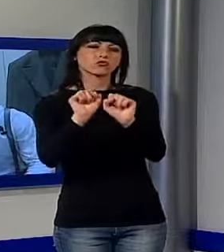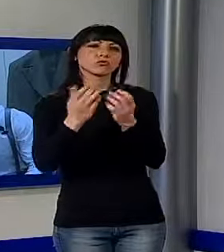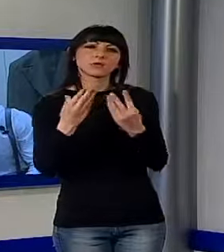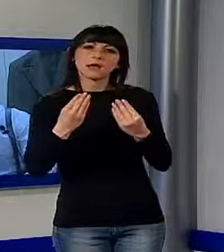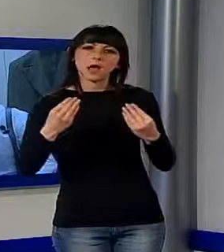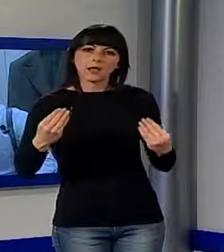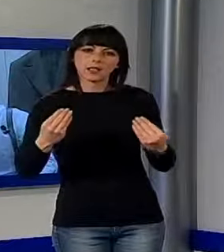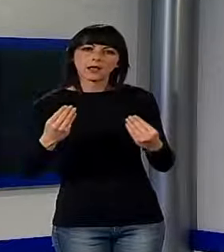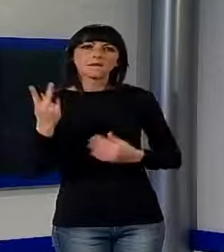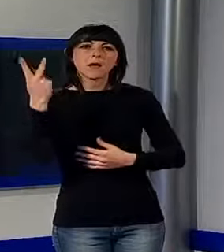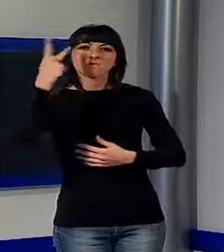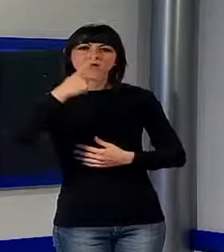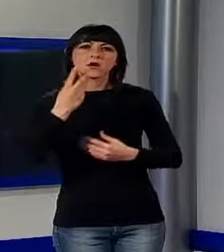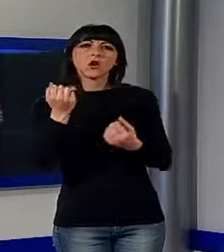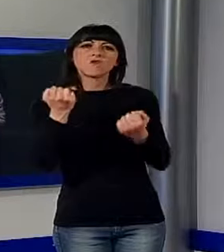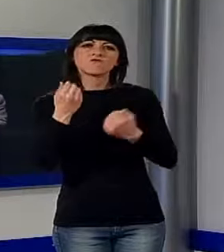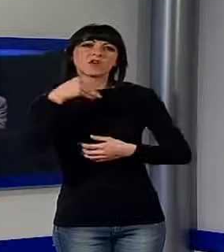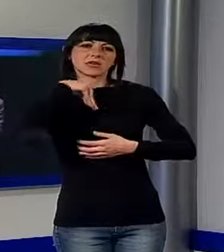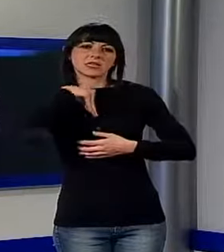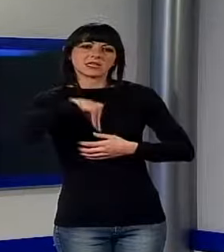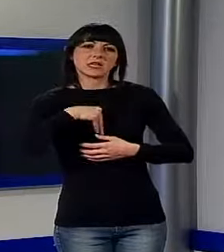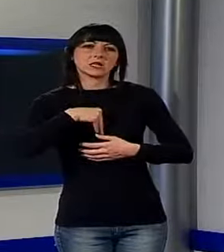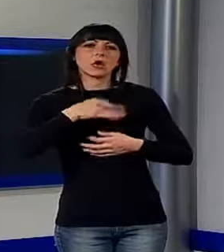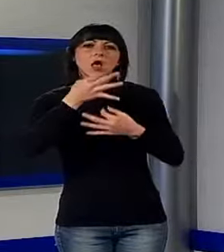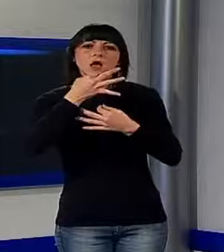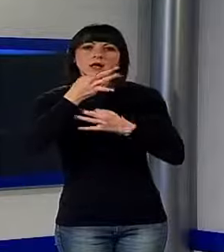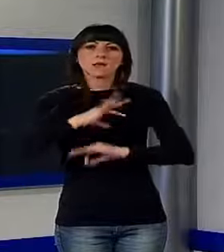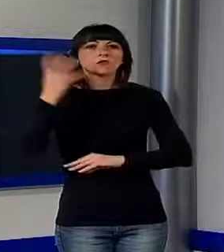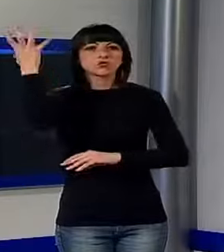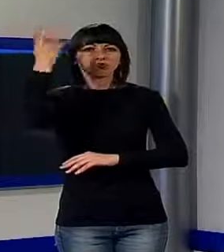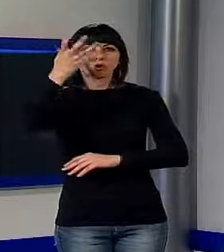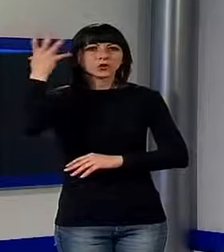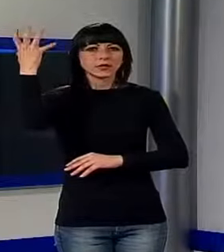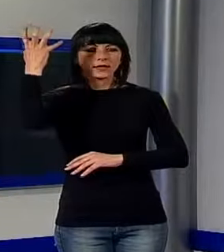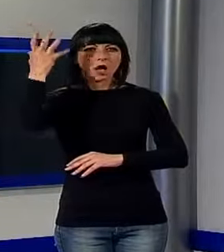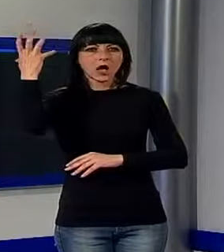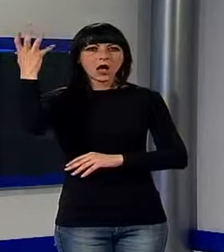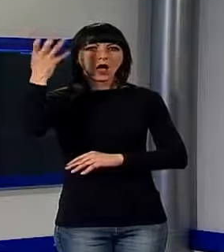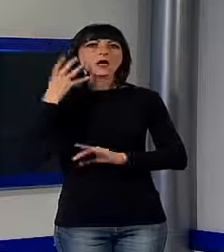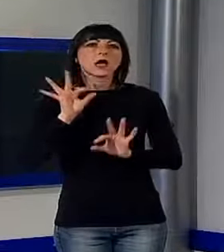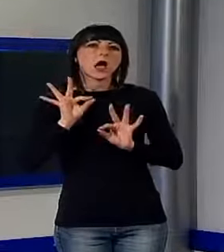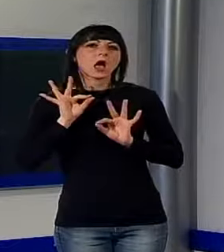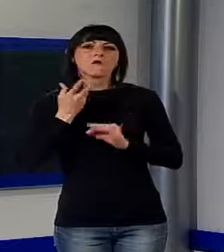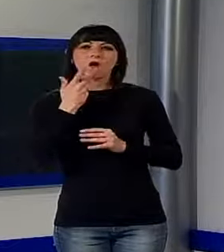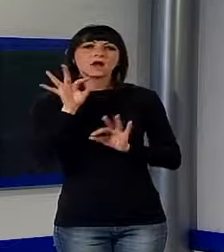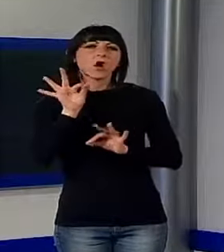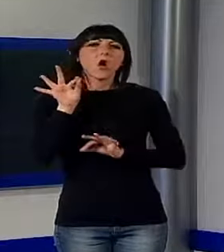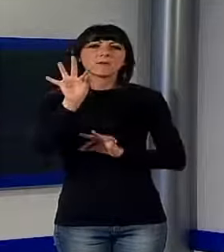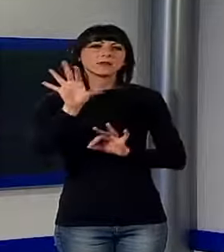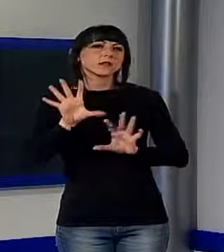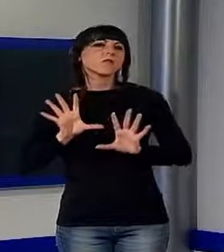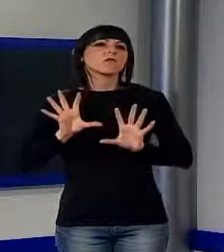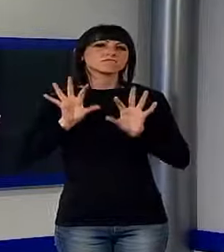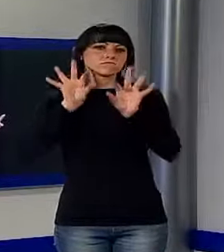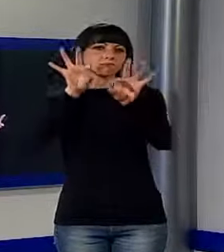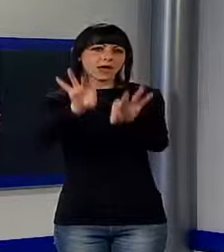forza di Corradino è stata quella di saper sognare, di saper concretizzare e il voler raggiungere l'obiettivo a